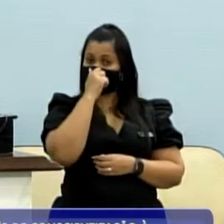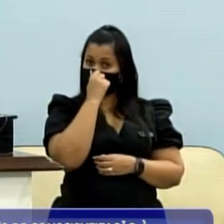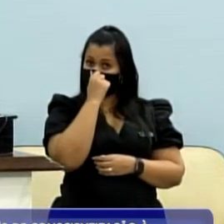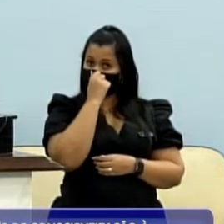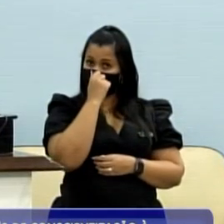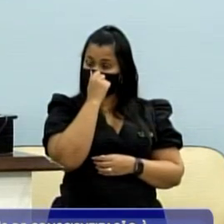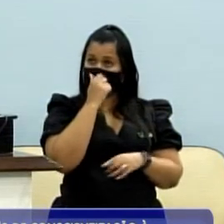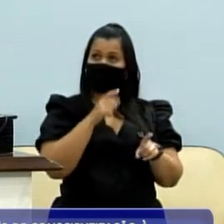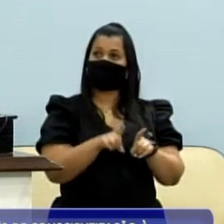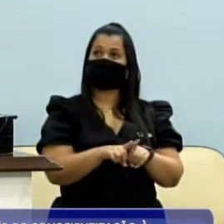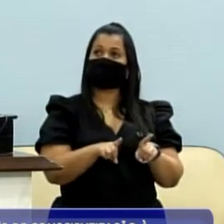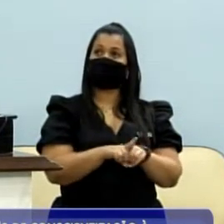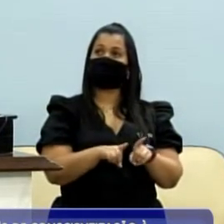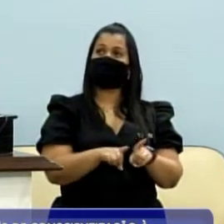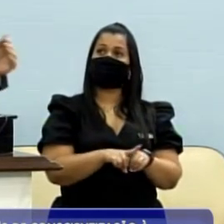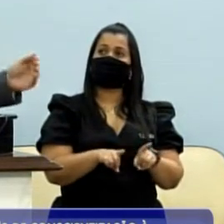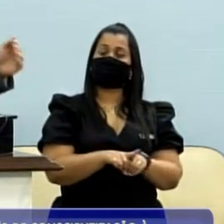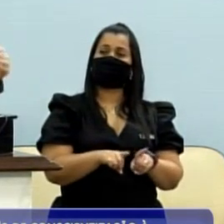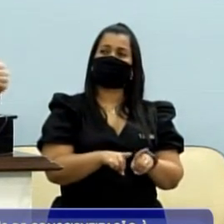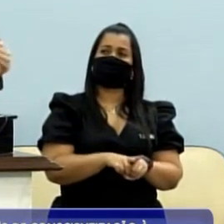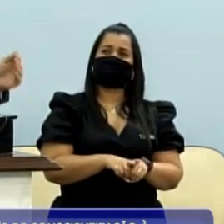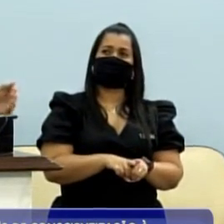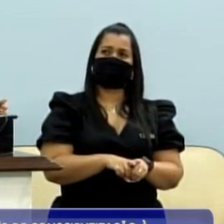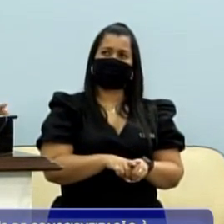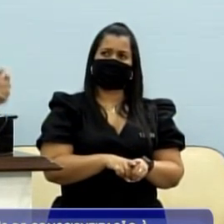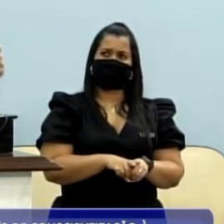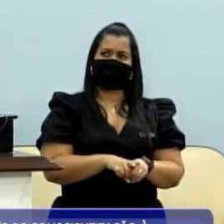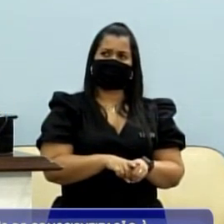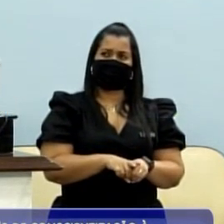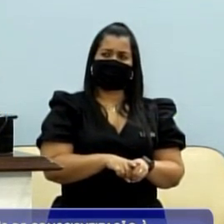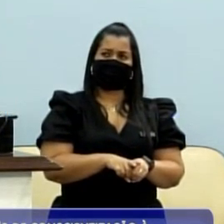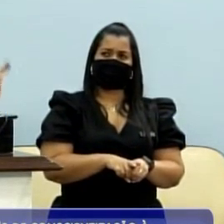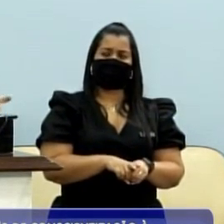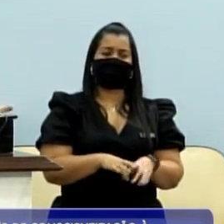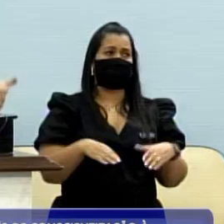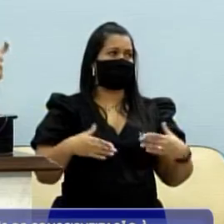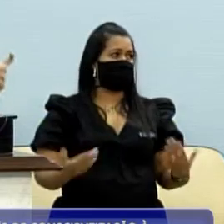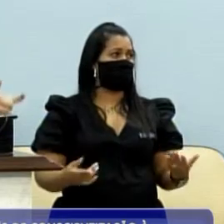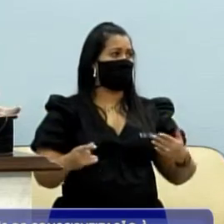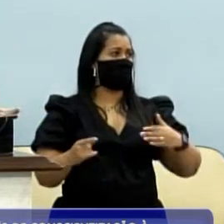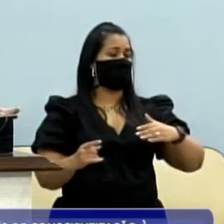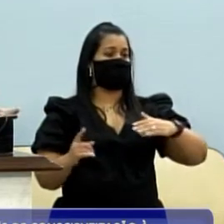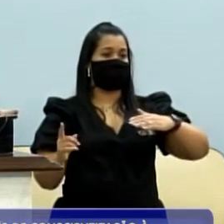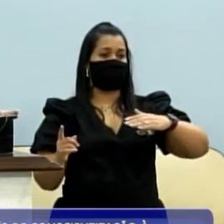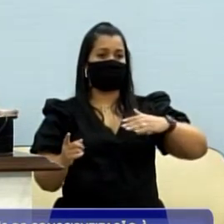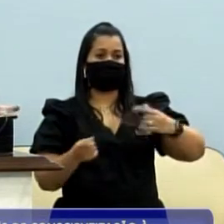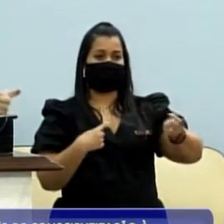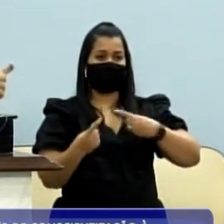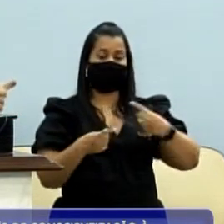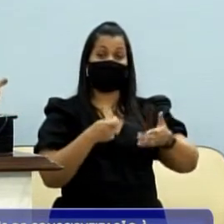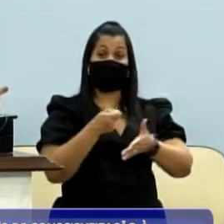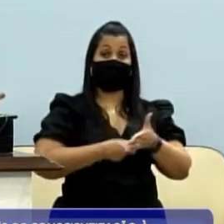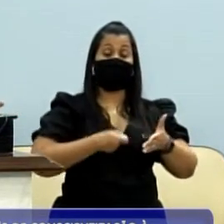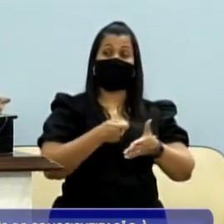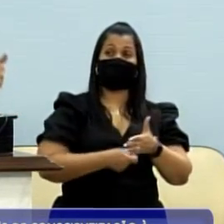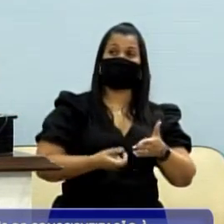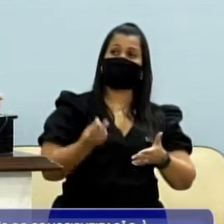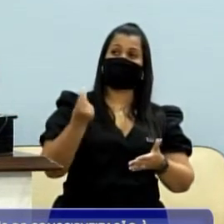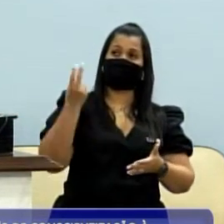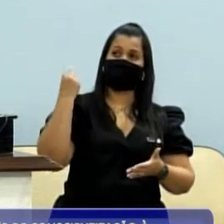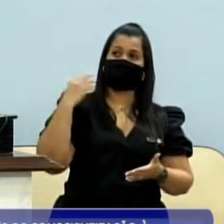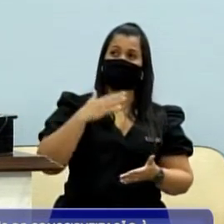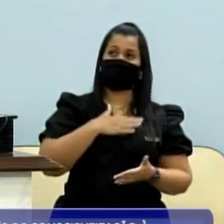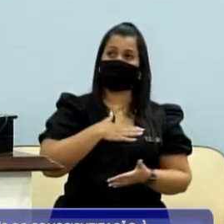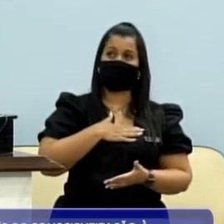sufocado na Clóvis Oger, muita gente quer passar de um lado para o outro. Então, esse pontilhão é uma luta antiga minha, vai ajudar muito,